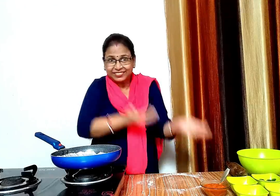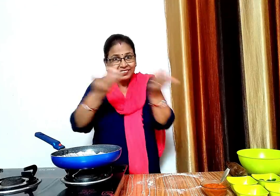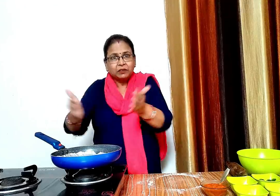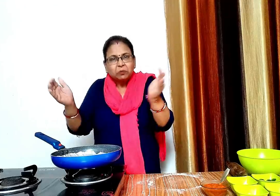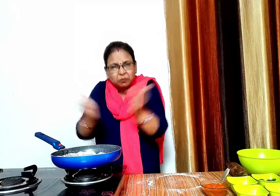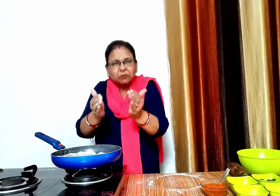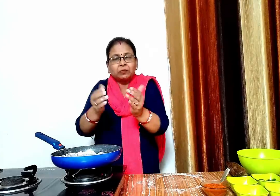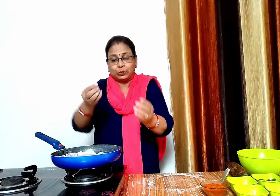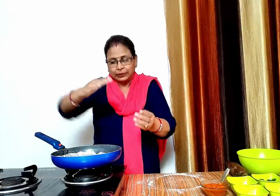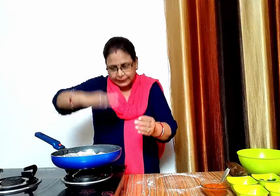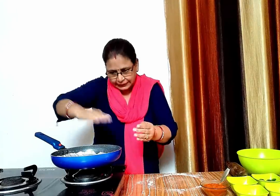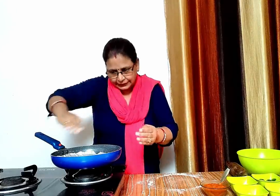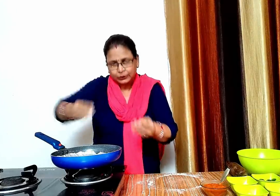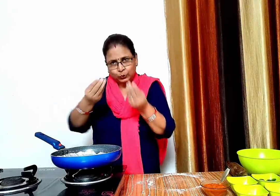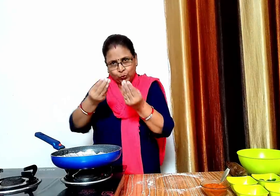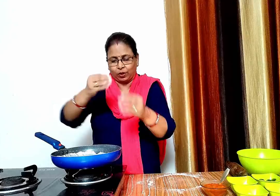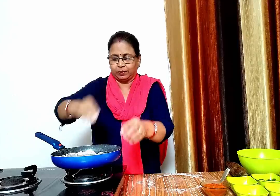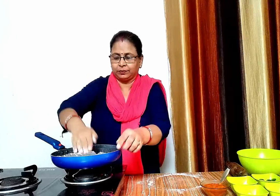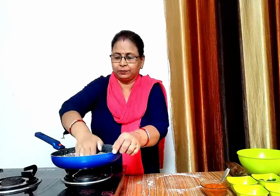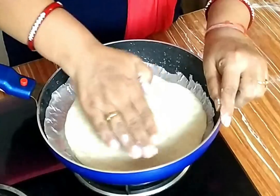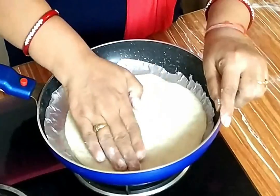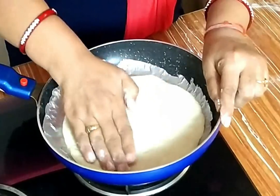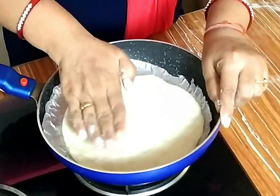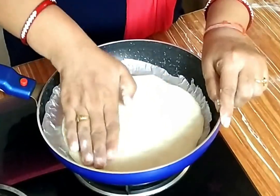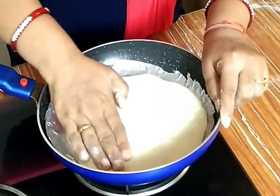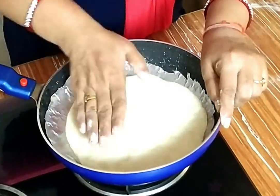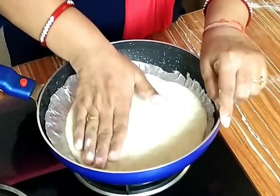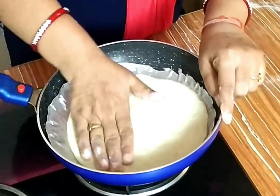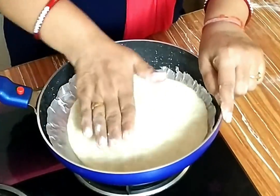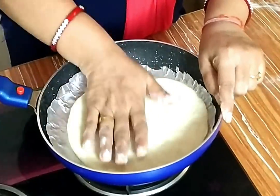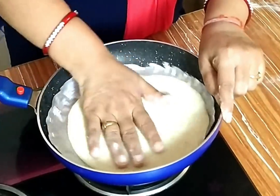पैन में रखने के बाद इस तोड़ा चोटा हो किया है इसलिए हम इसे थोड़ा हाथों से प्रेस कर लेंगे